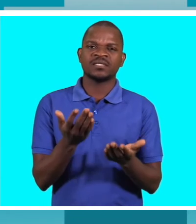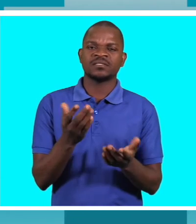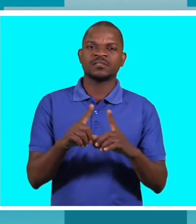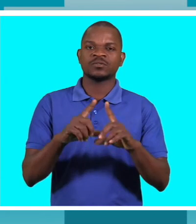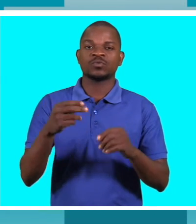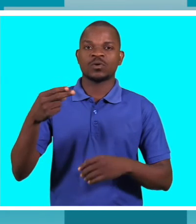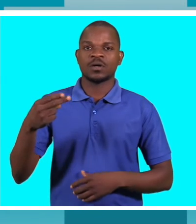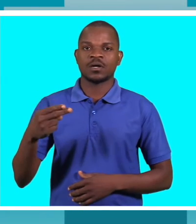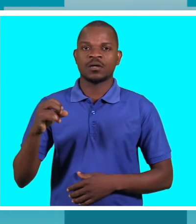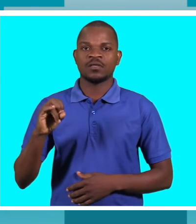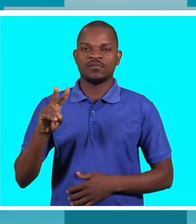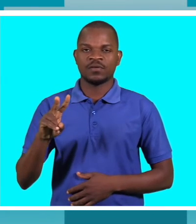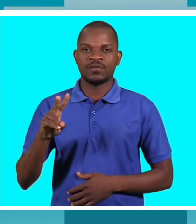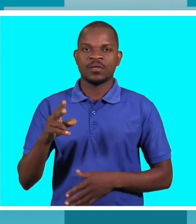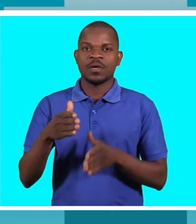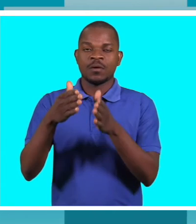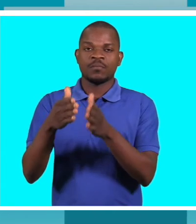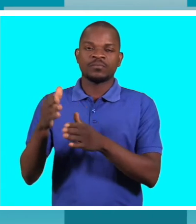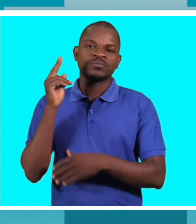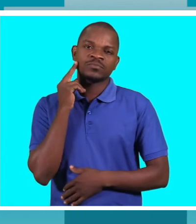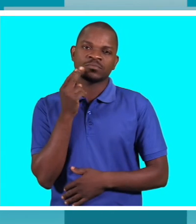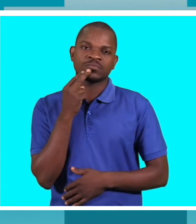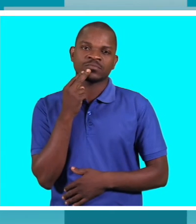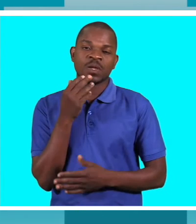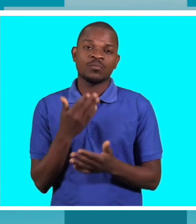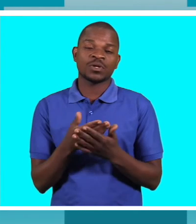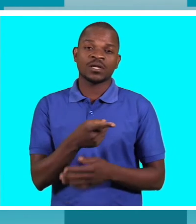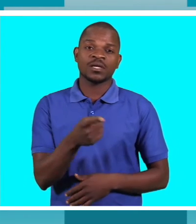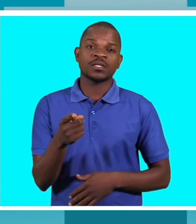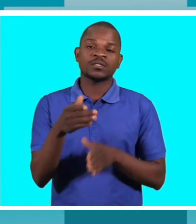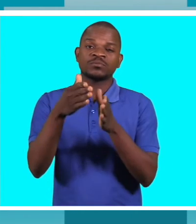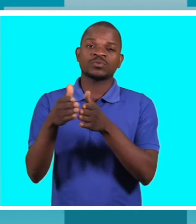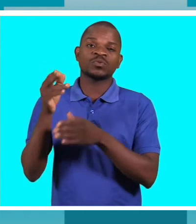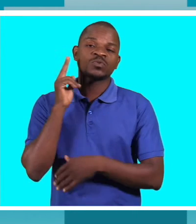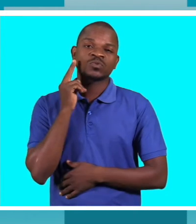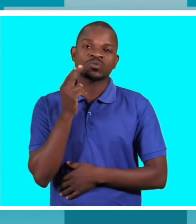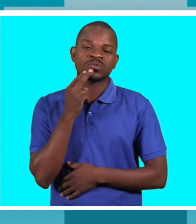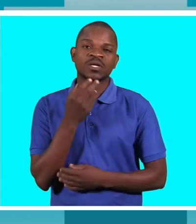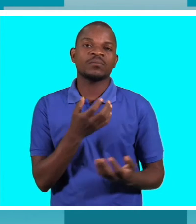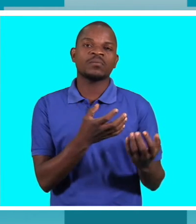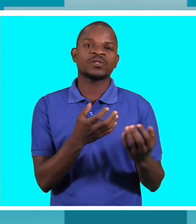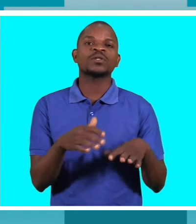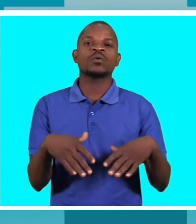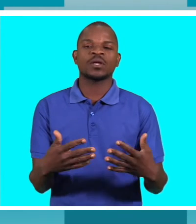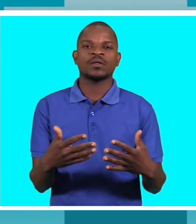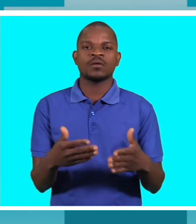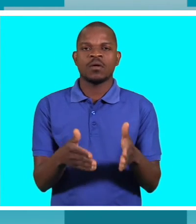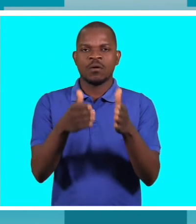para pessoas com deficiência auditiva são pessoas que naturalmente precisam de um profissional de saúde